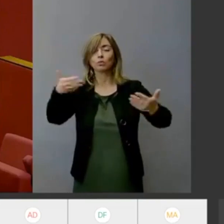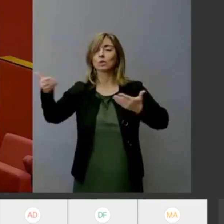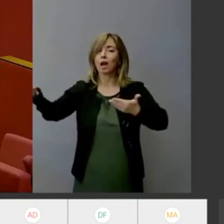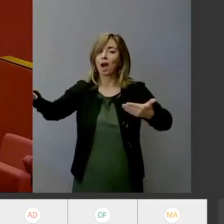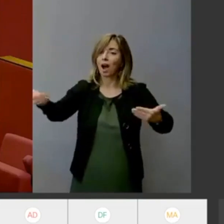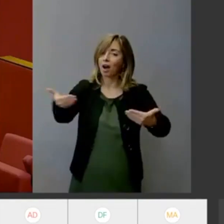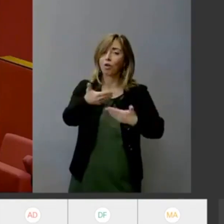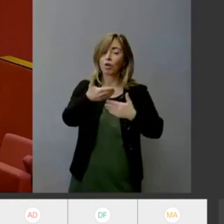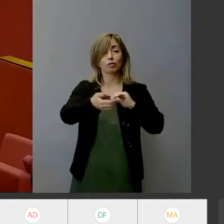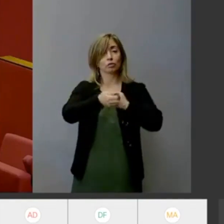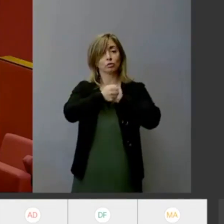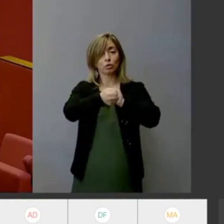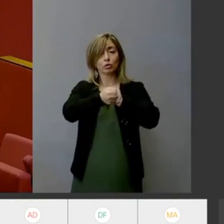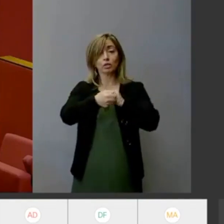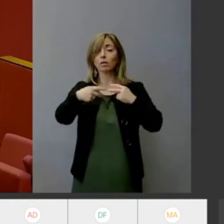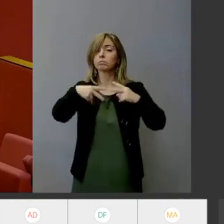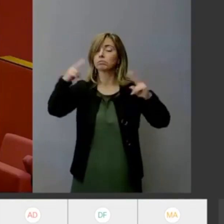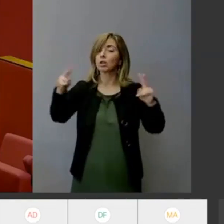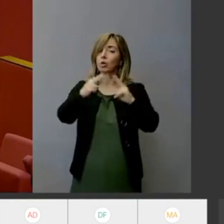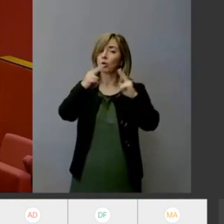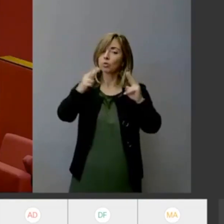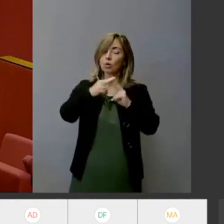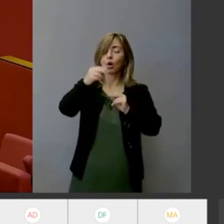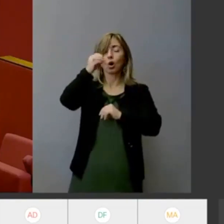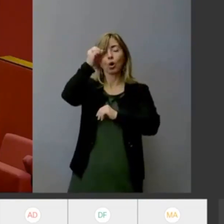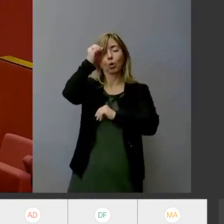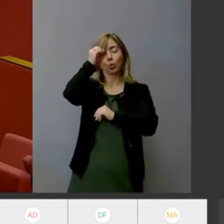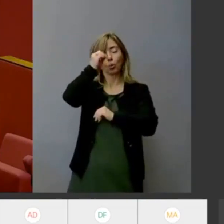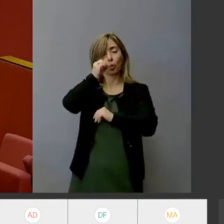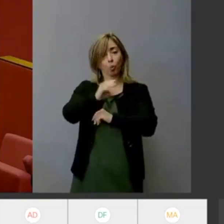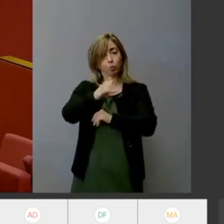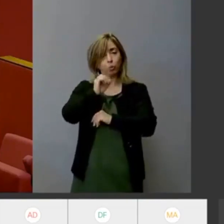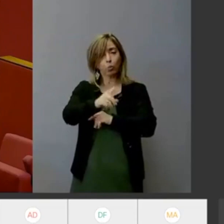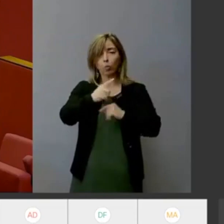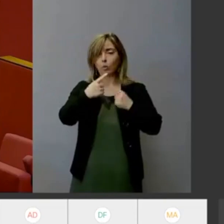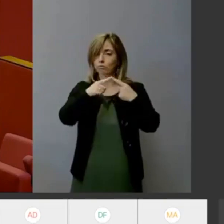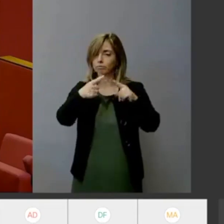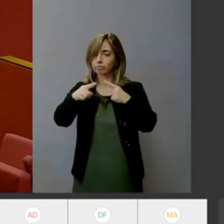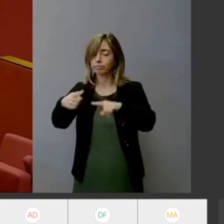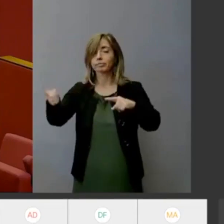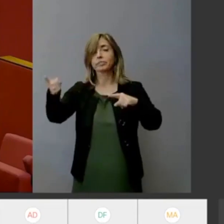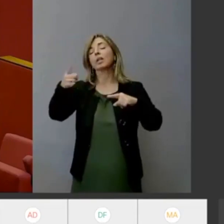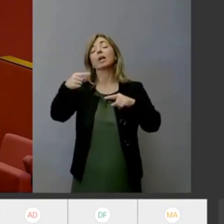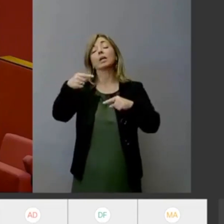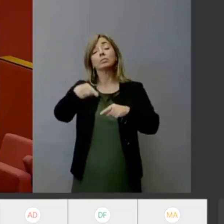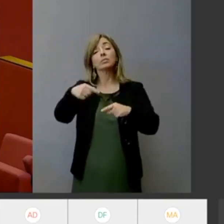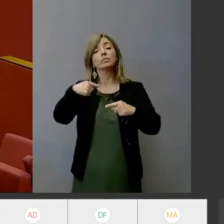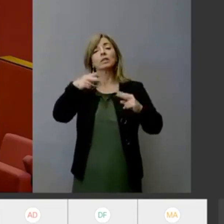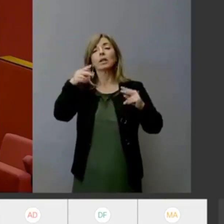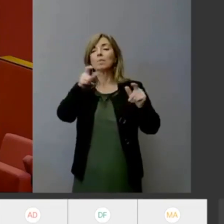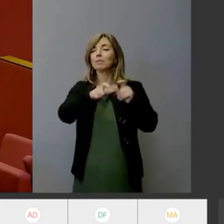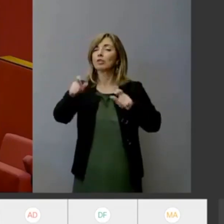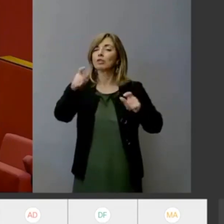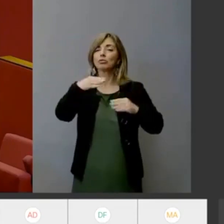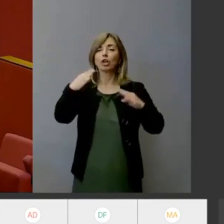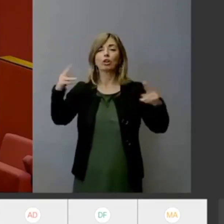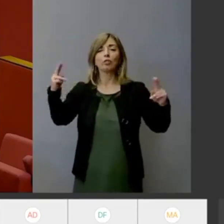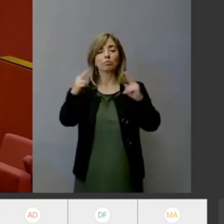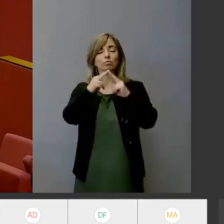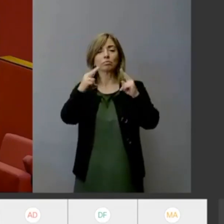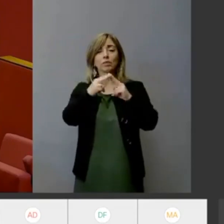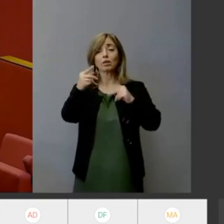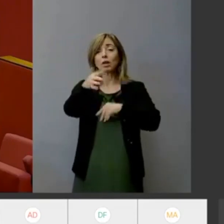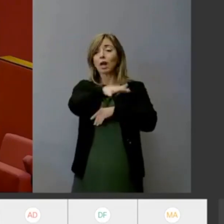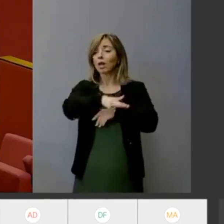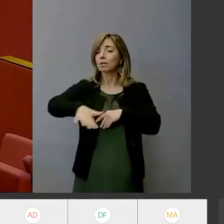e umanità. Dove si incontra Genova, assessore, uno dei pochi spazi rimasti partecipanti altamente frequentati da persone di ogni